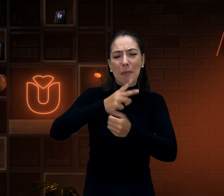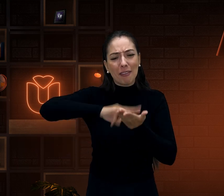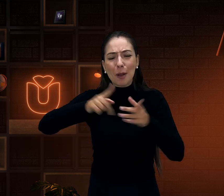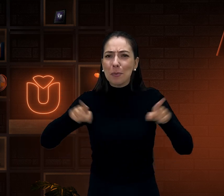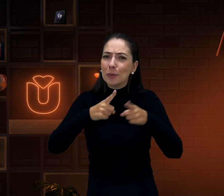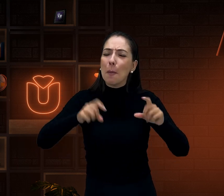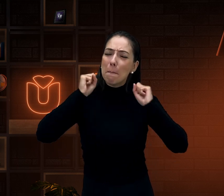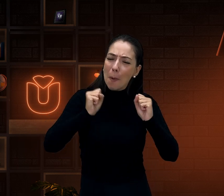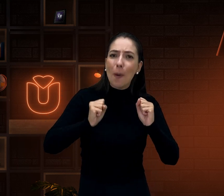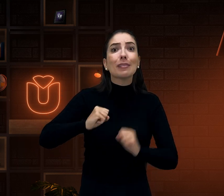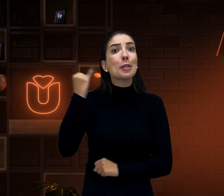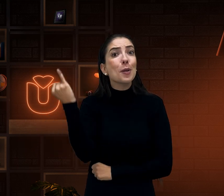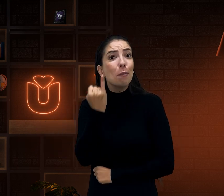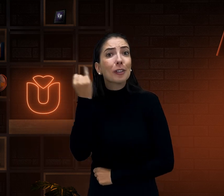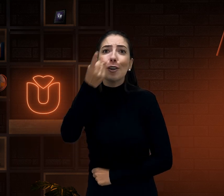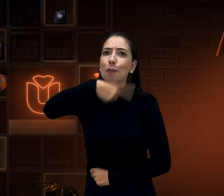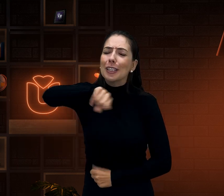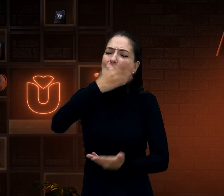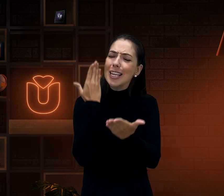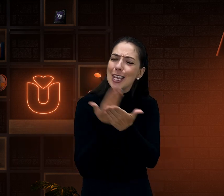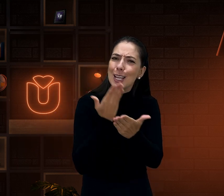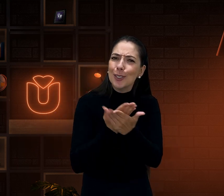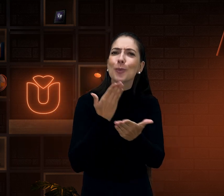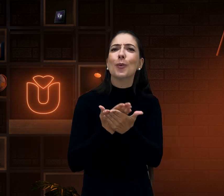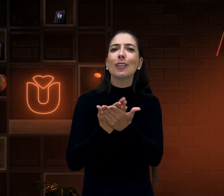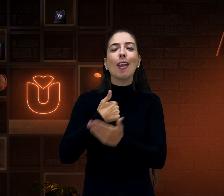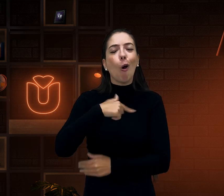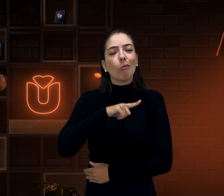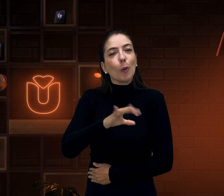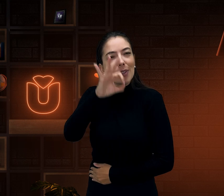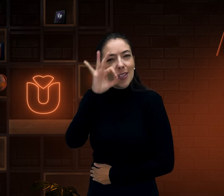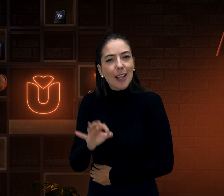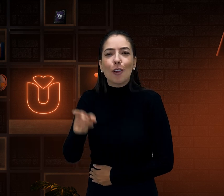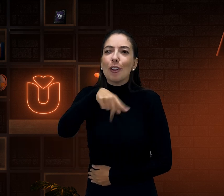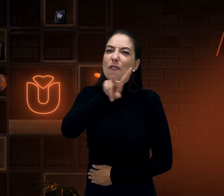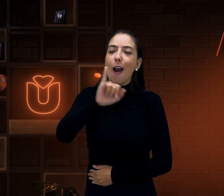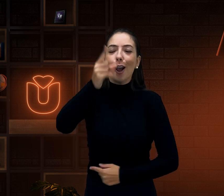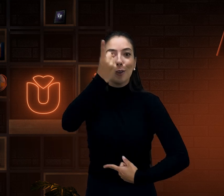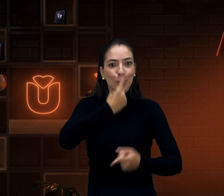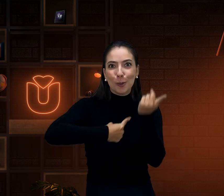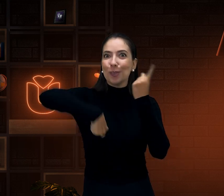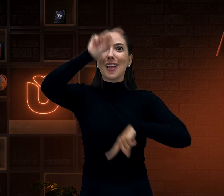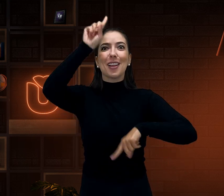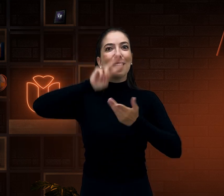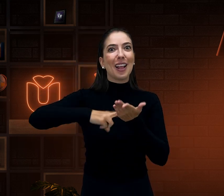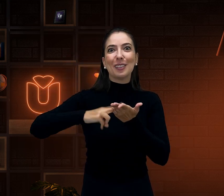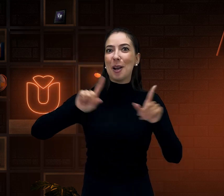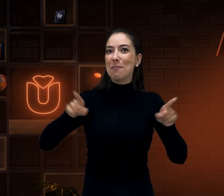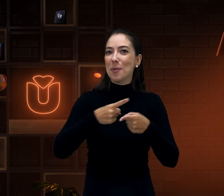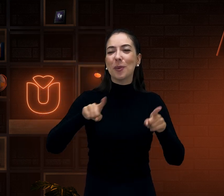uma ótima tradução. É importante saber se você estuda ou não, qual é a sua evolução na